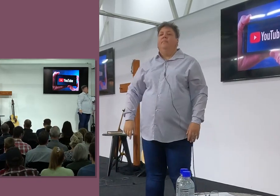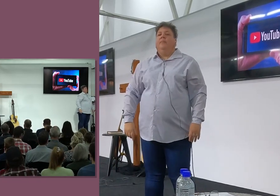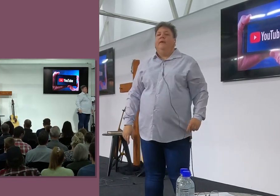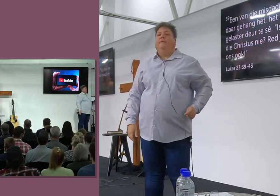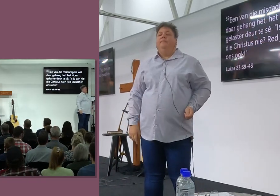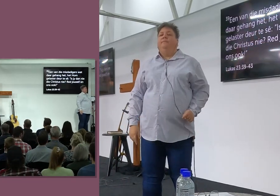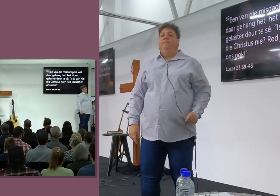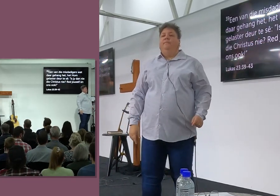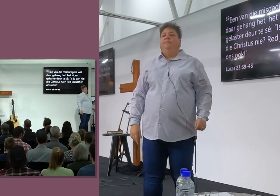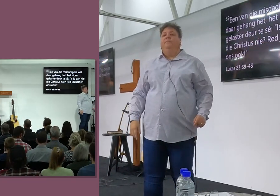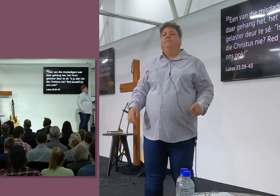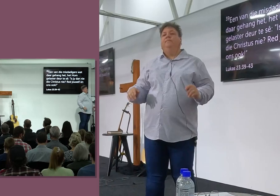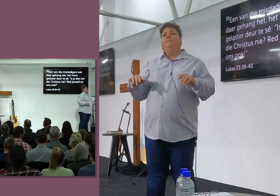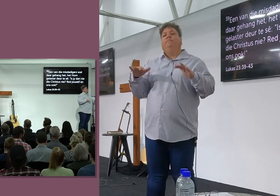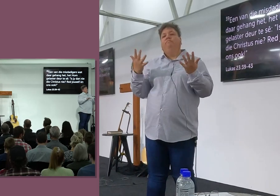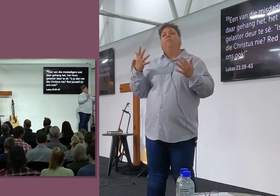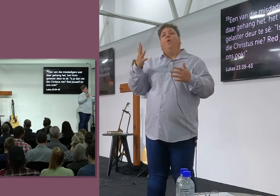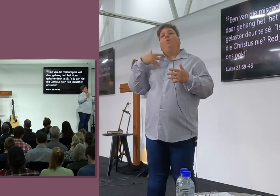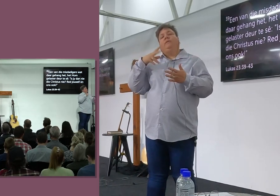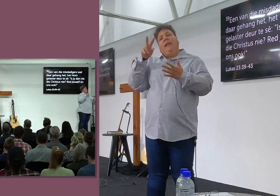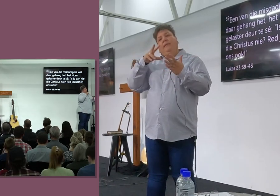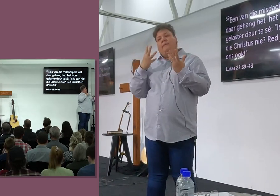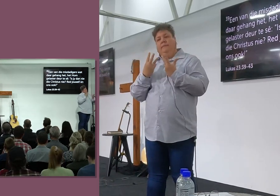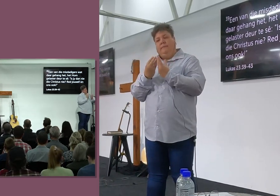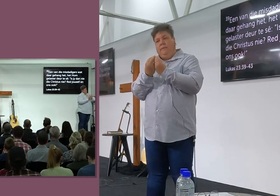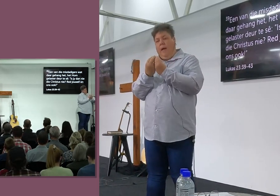Baie welkom, Nou ja, Kom ons lees saam,